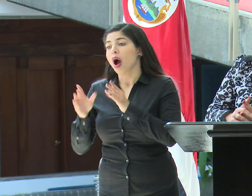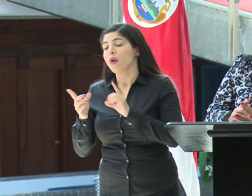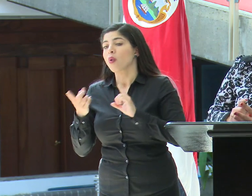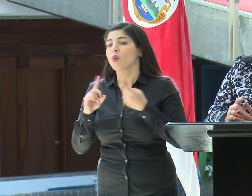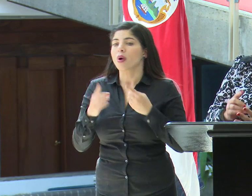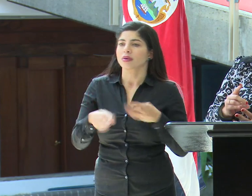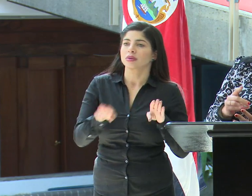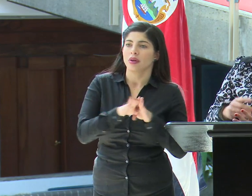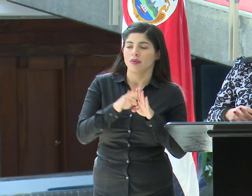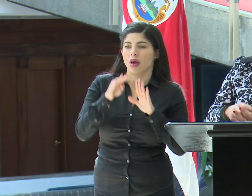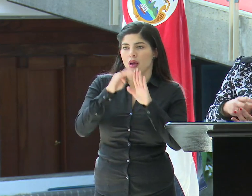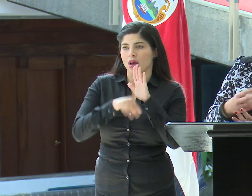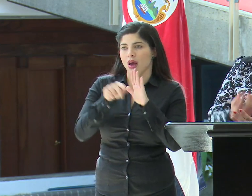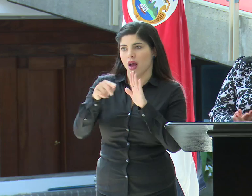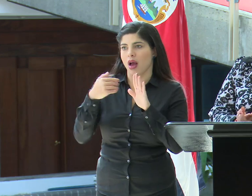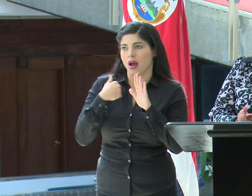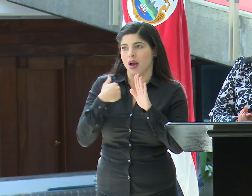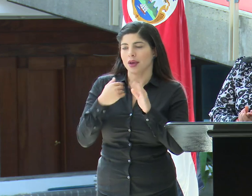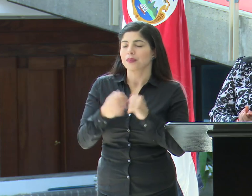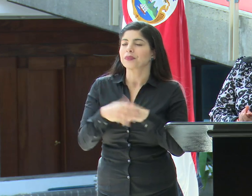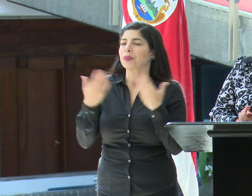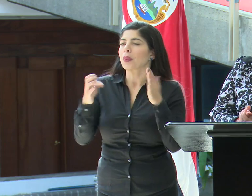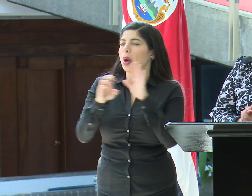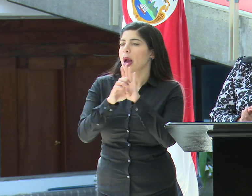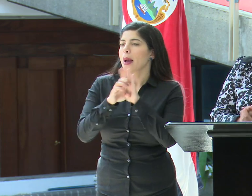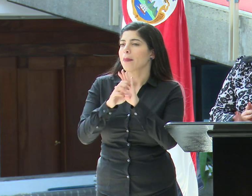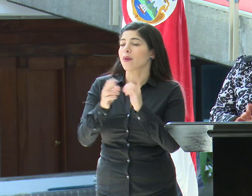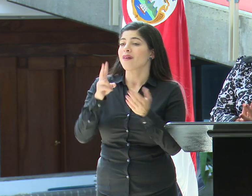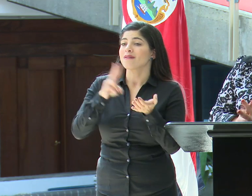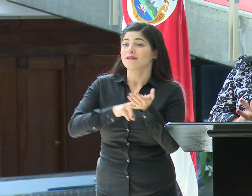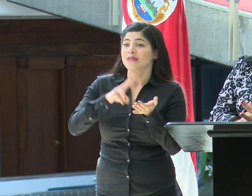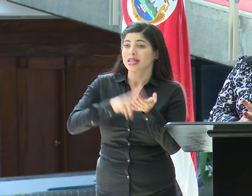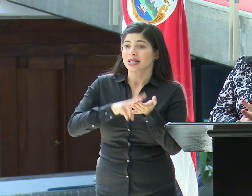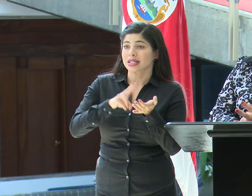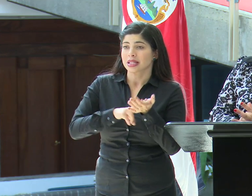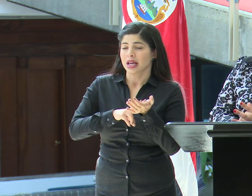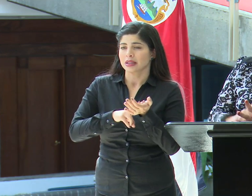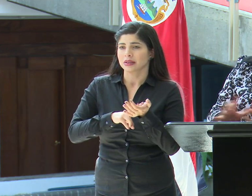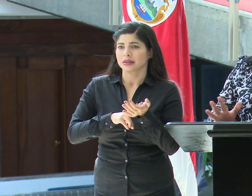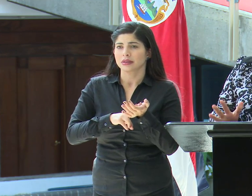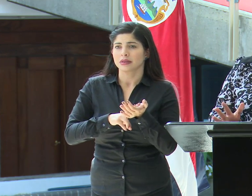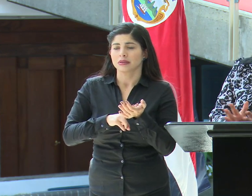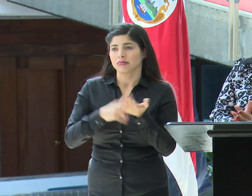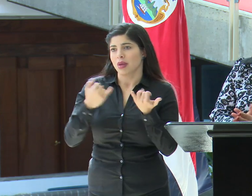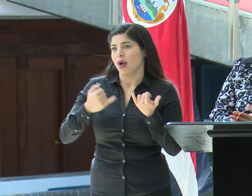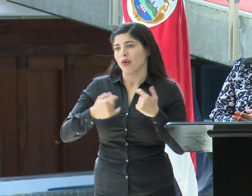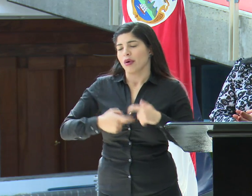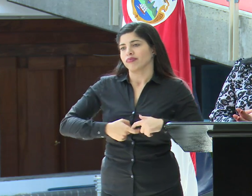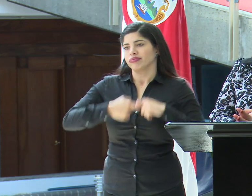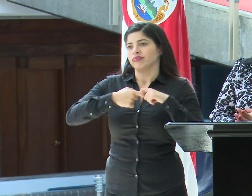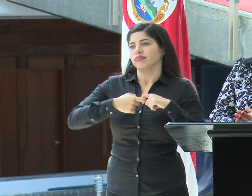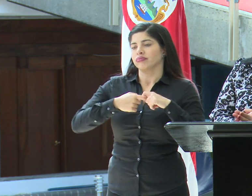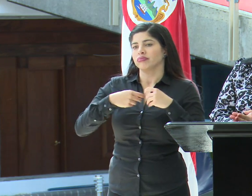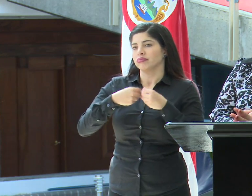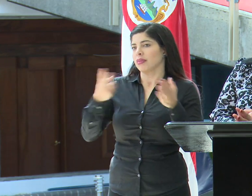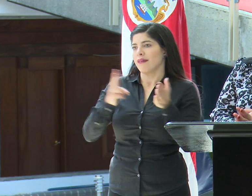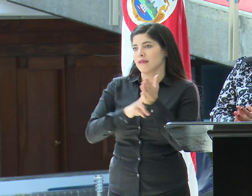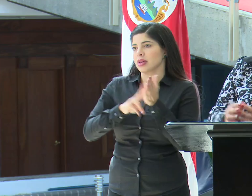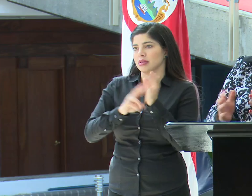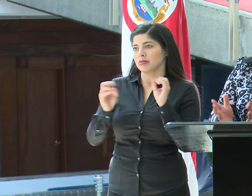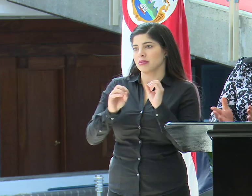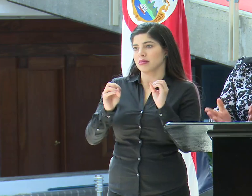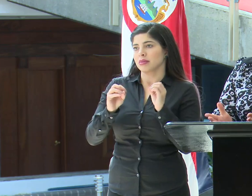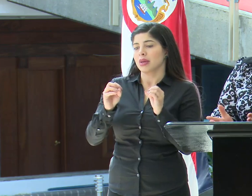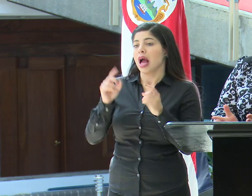Entonces, por ejemplo, en la unidad de visas está detenido completamente la emisión de visas hasta